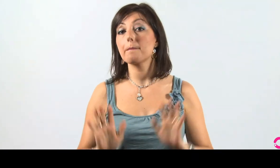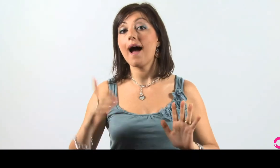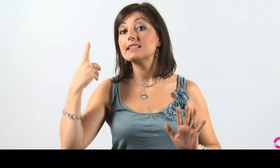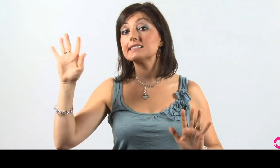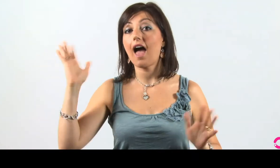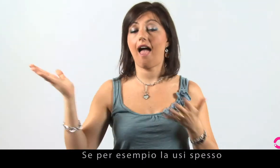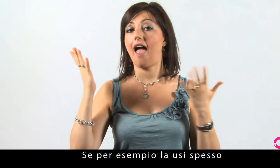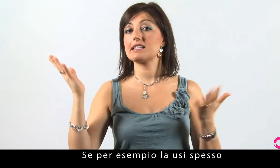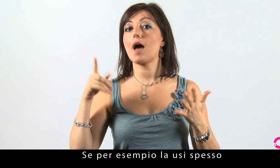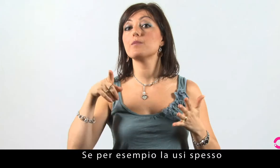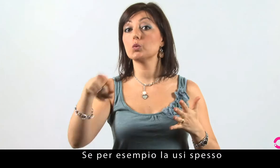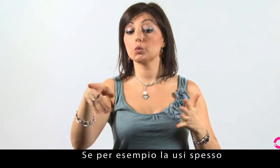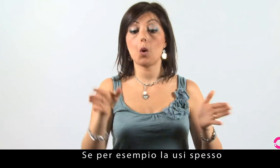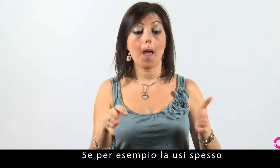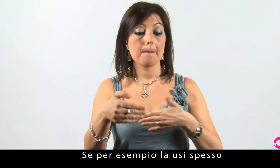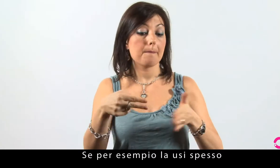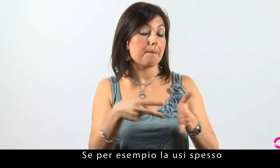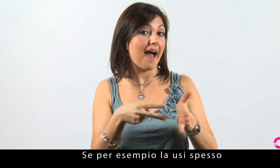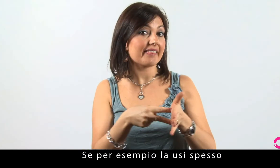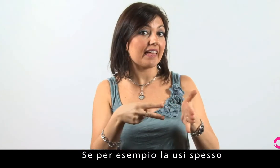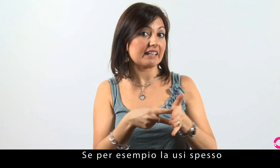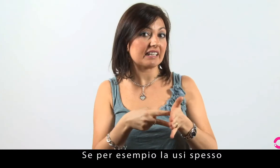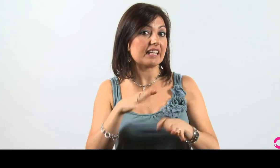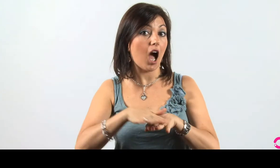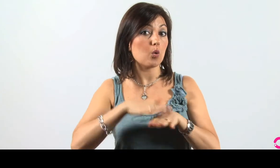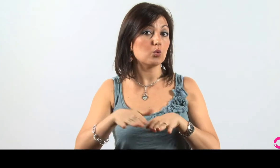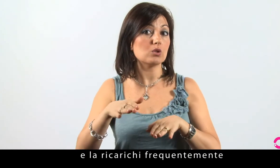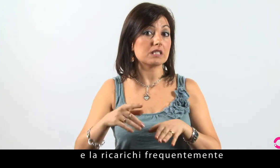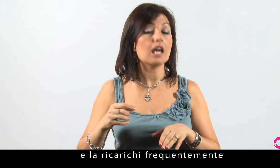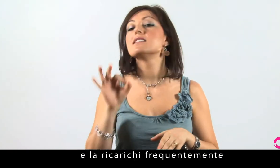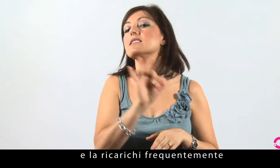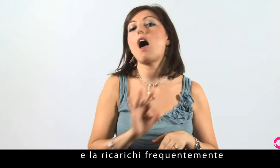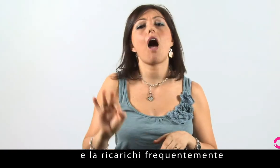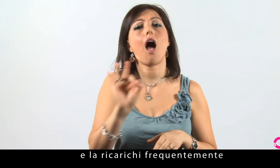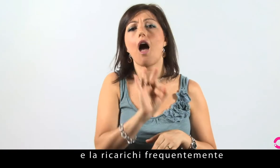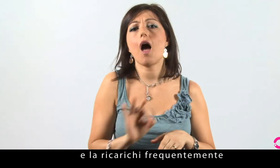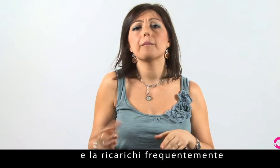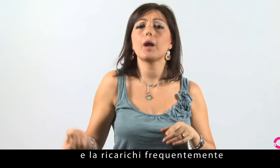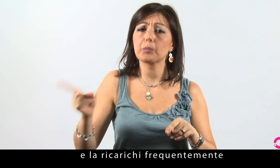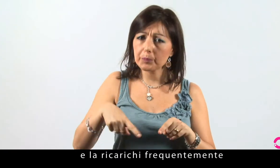Se per esempio la usi spesso e la ricarichi frequentemente,